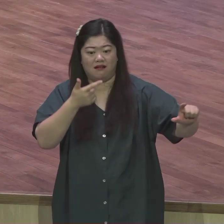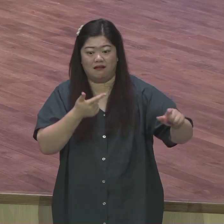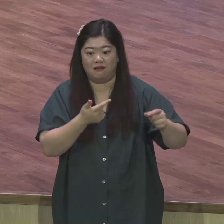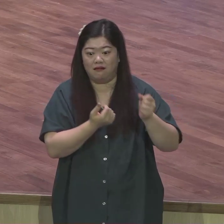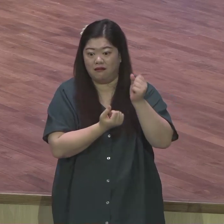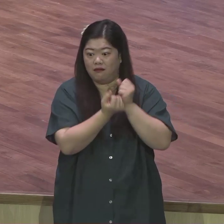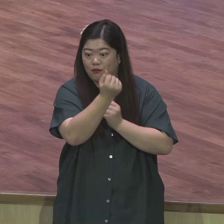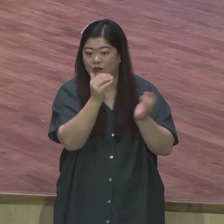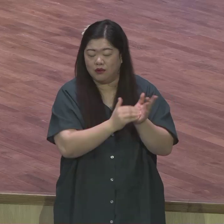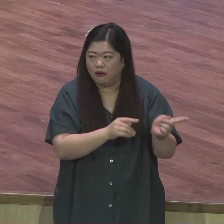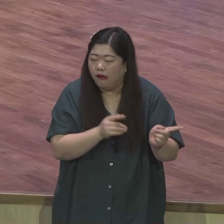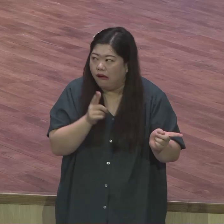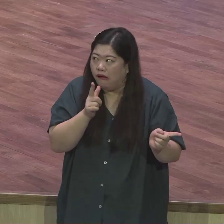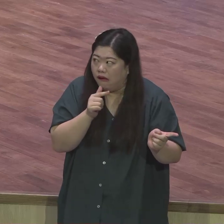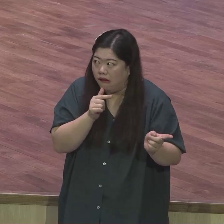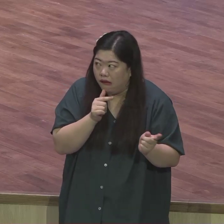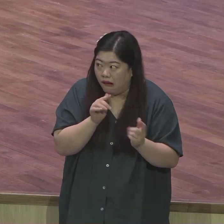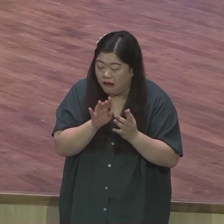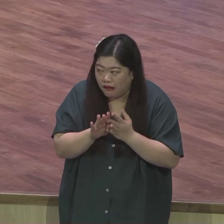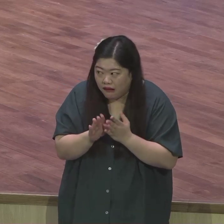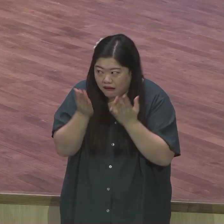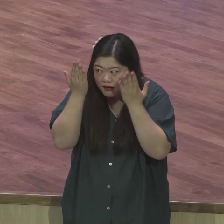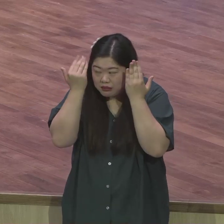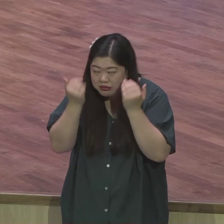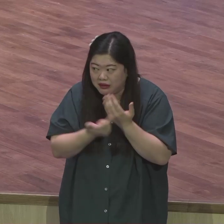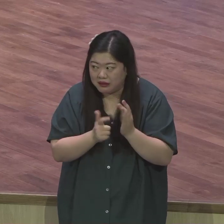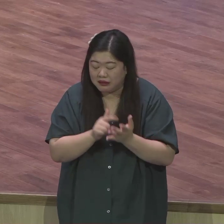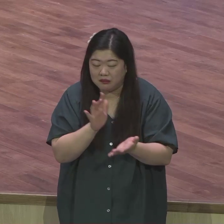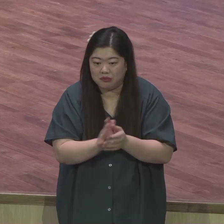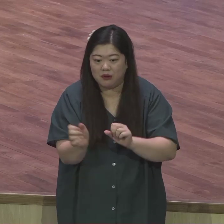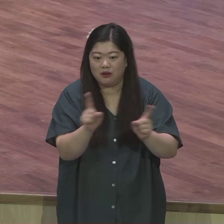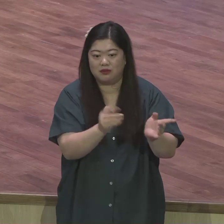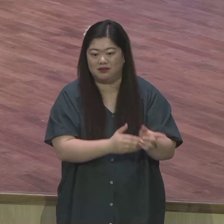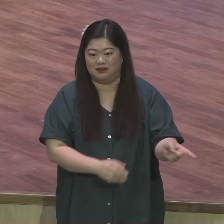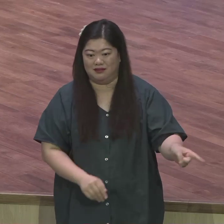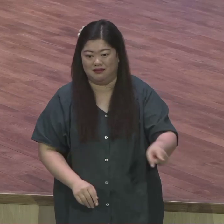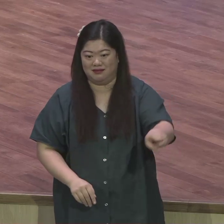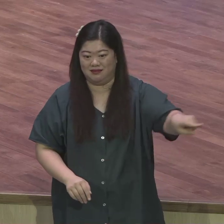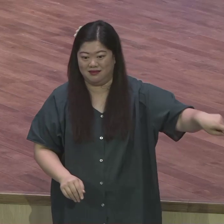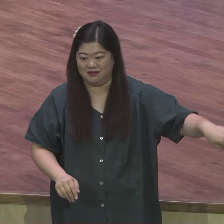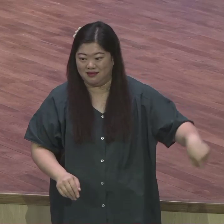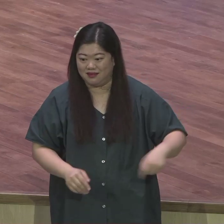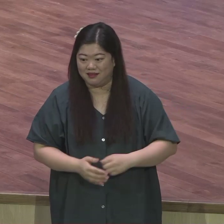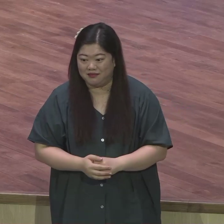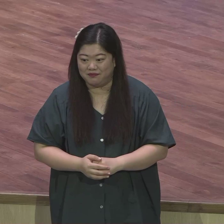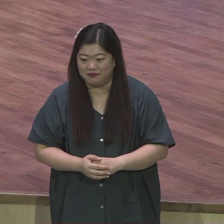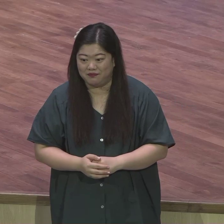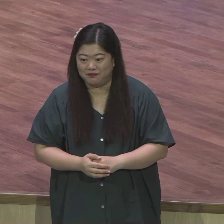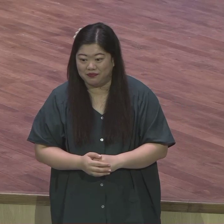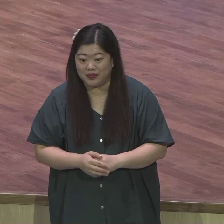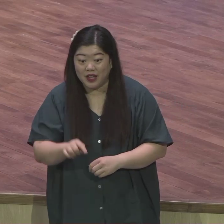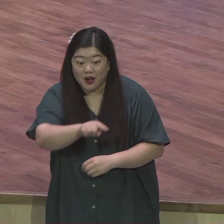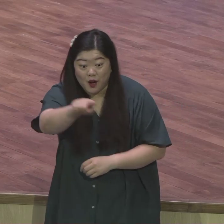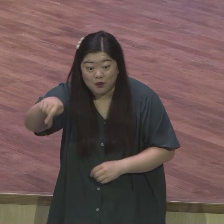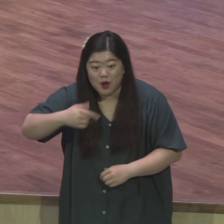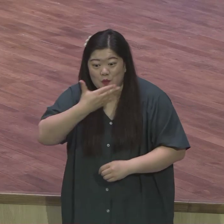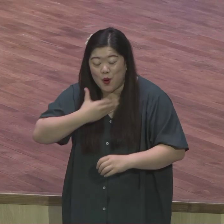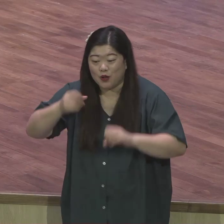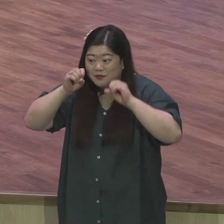저는 우리 영계의 모든 성도 여러분들이 영적으로 우리의 보험의 열정과 영혼 사랑하는 마음은